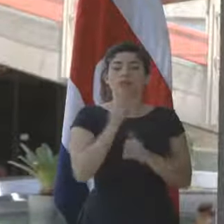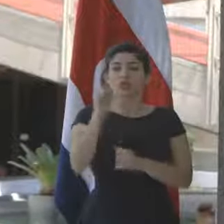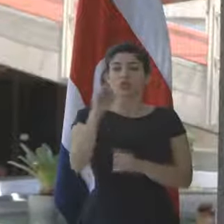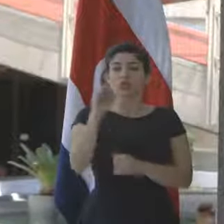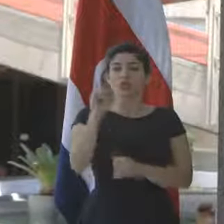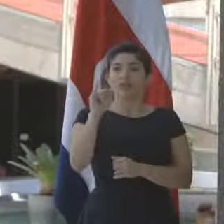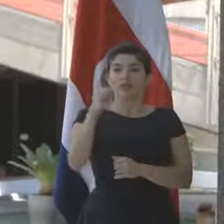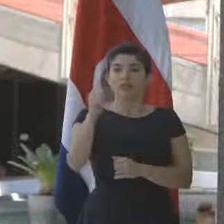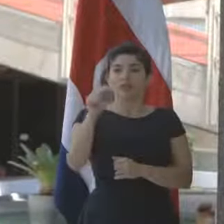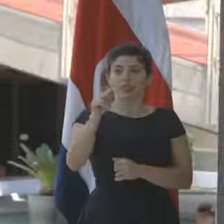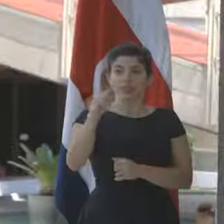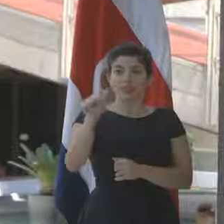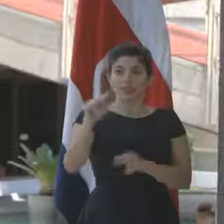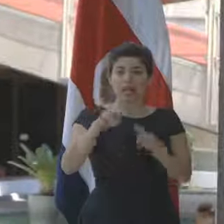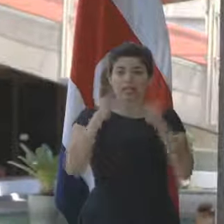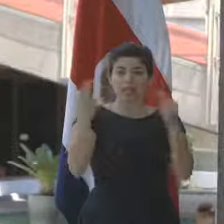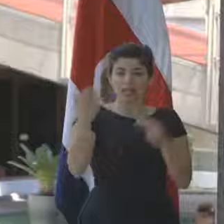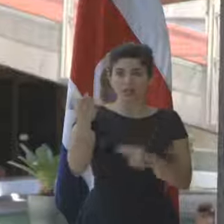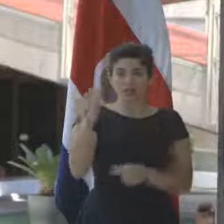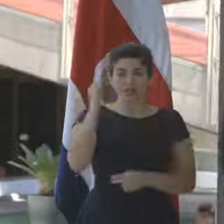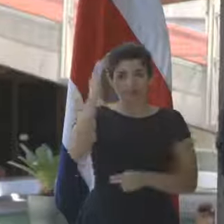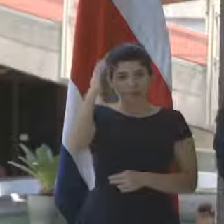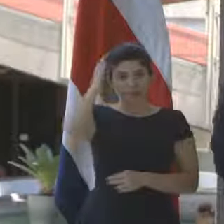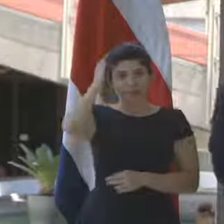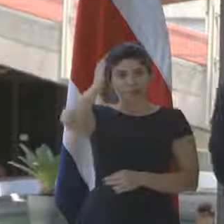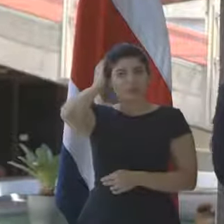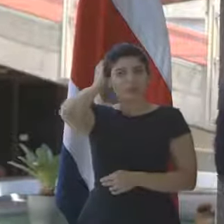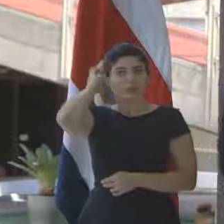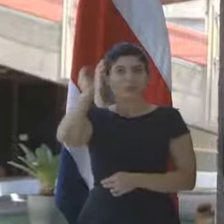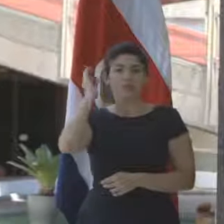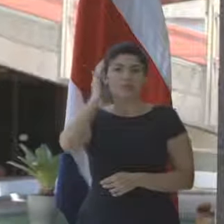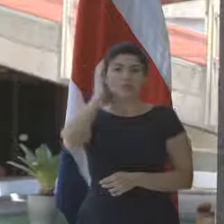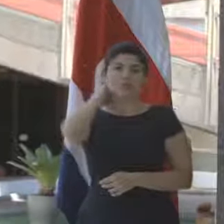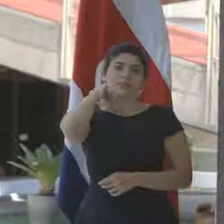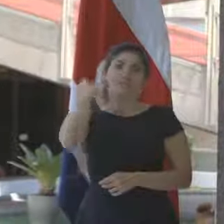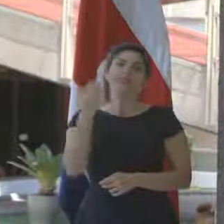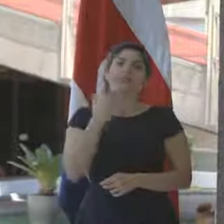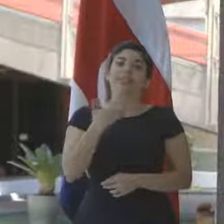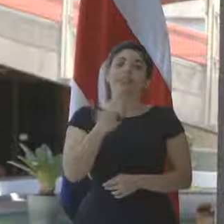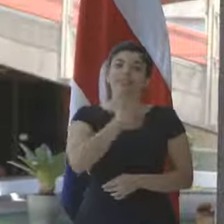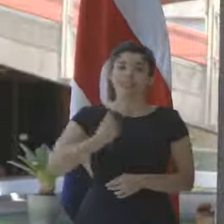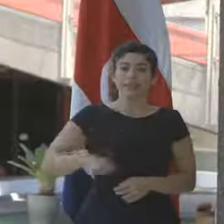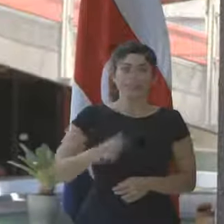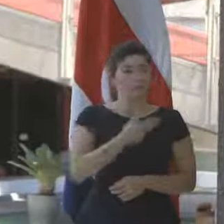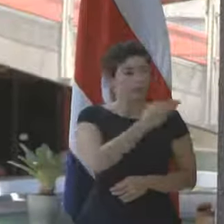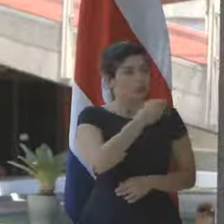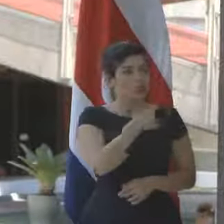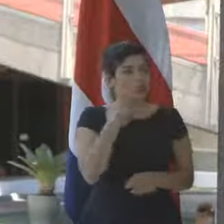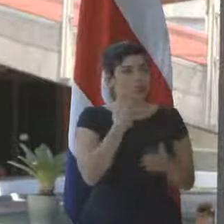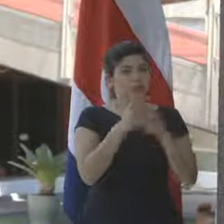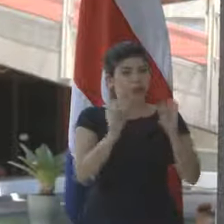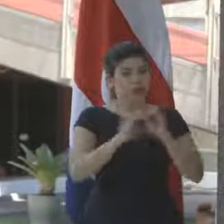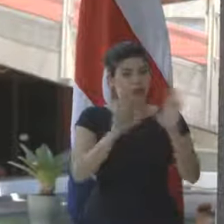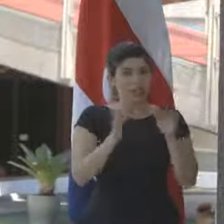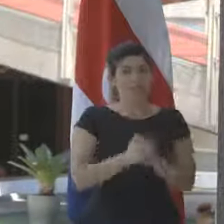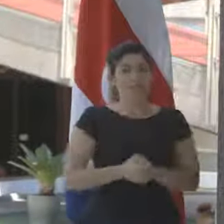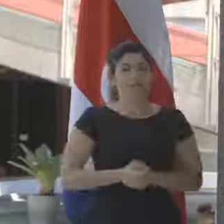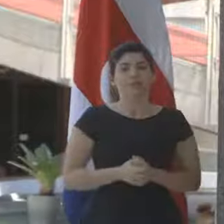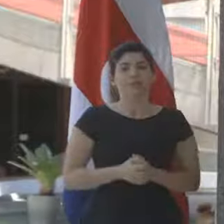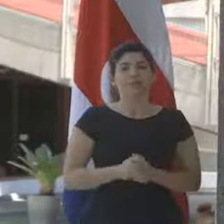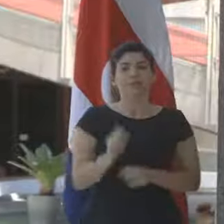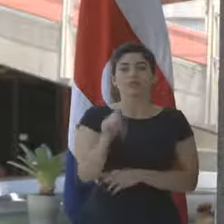Chinchilla de la Nación. Aquí está el programa, por favor. Muchas gracias, señor Presidente. Señora Ministra, buenos días. La